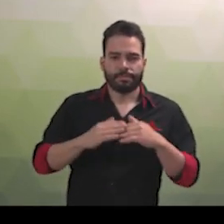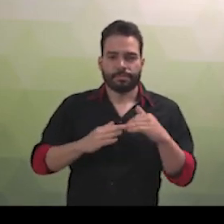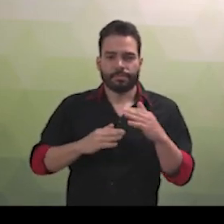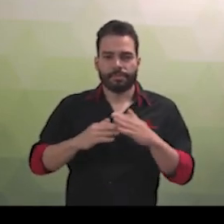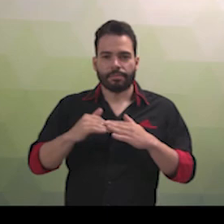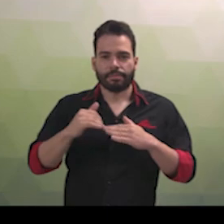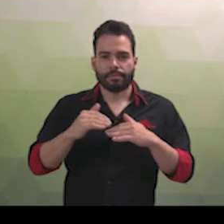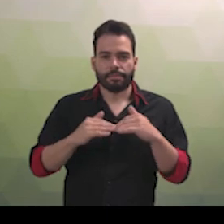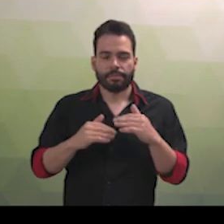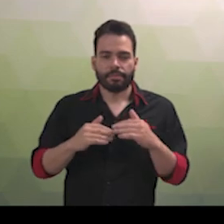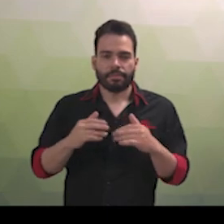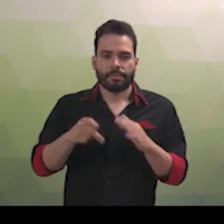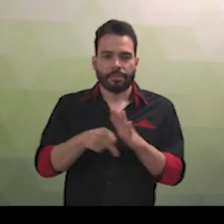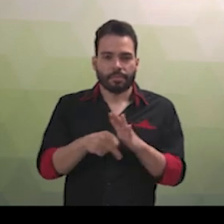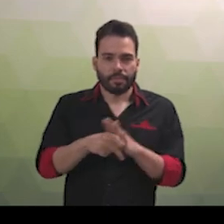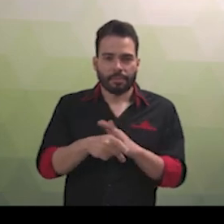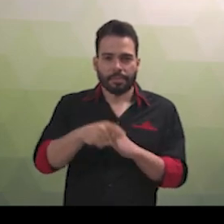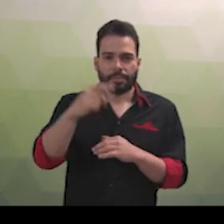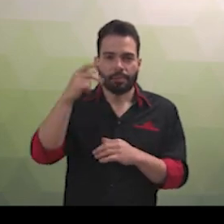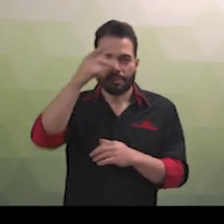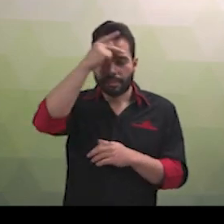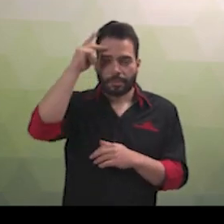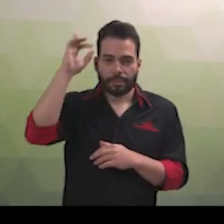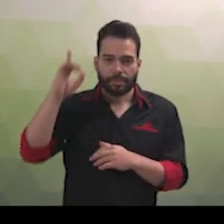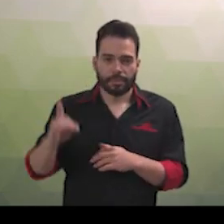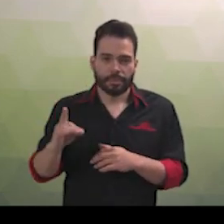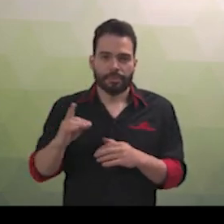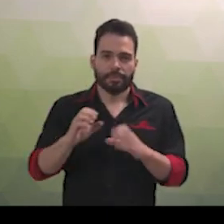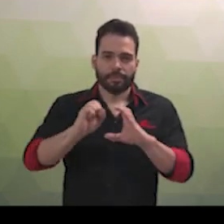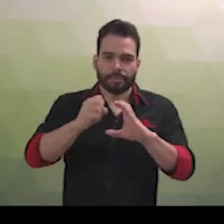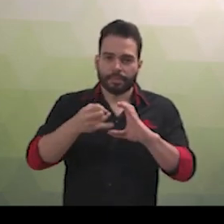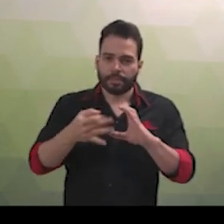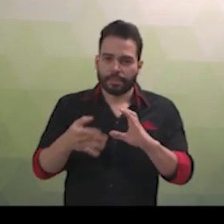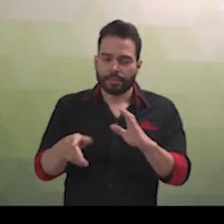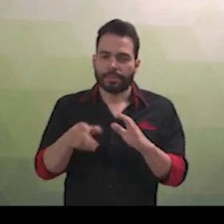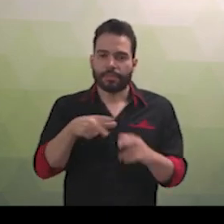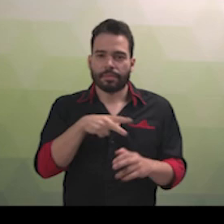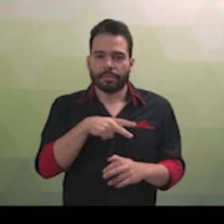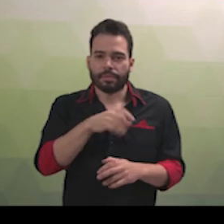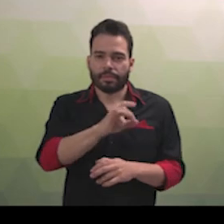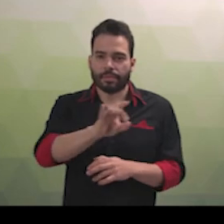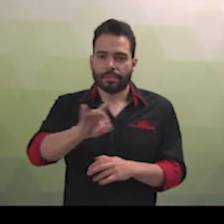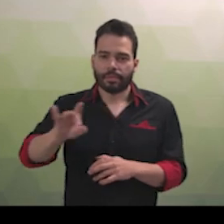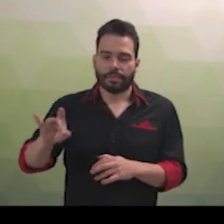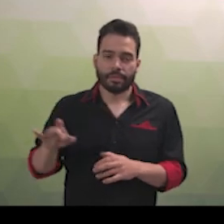segundo suas características, interesses e necessidades de aprendizagem. Aprimoramento dos sistemas